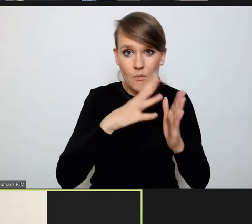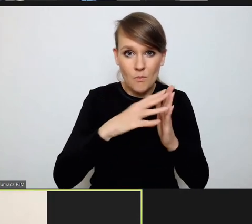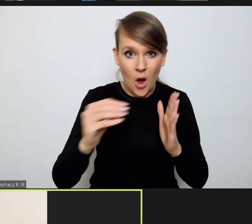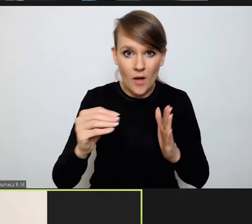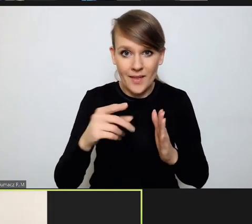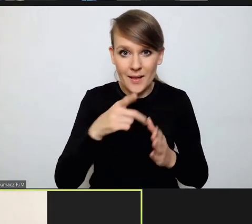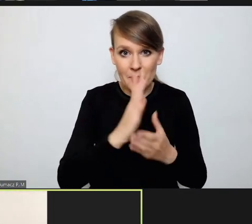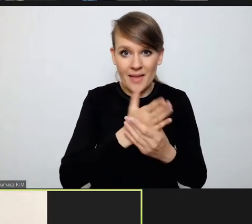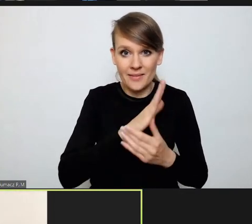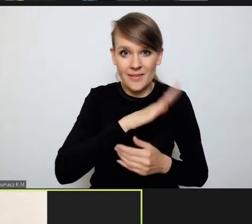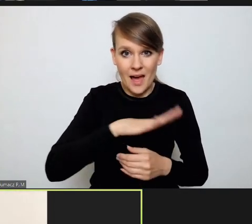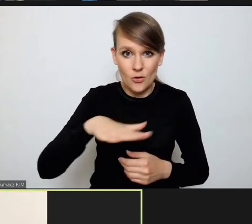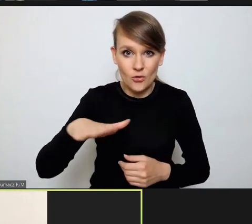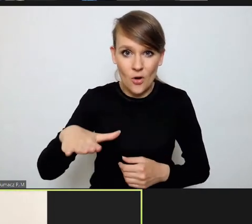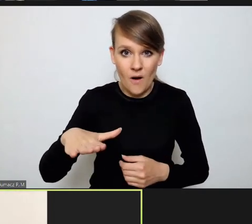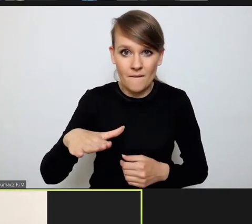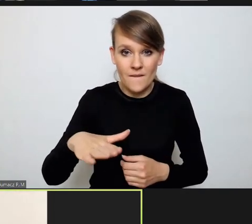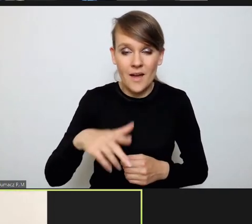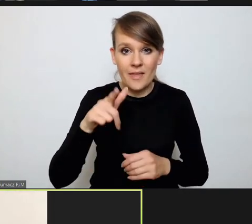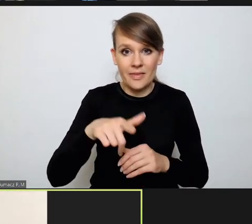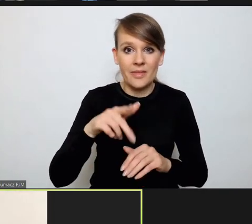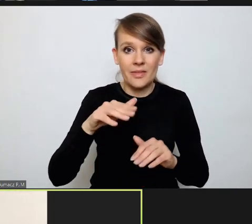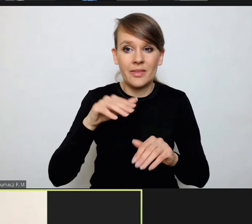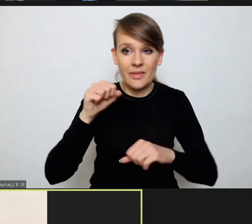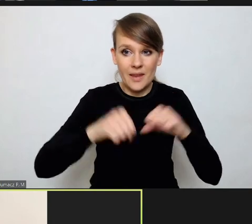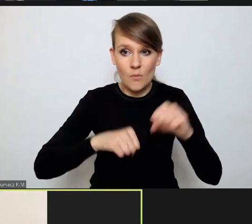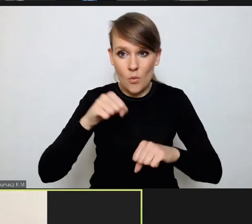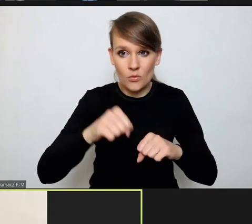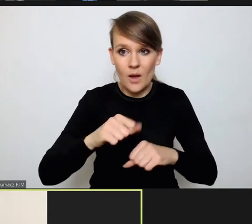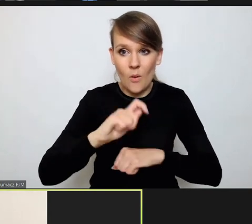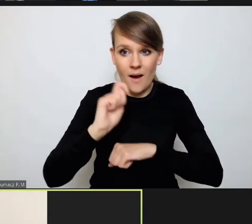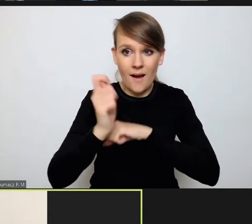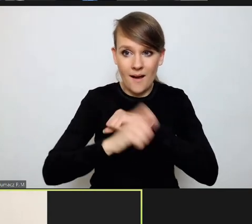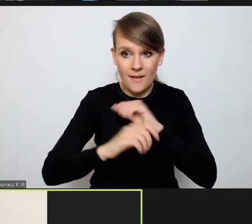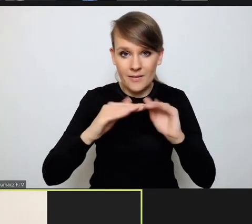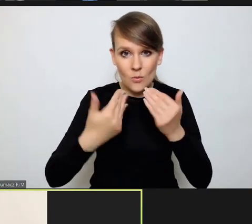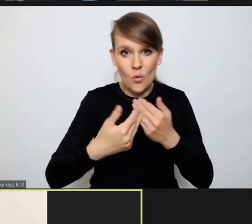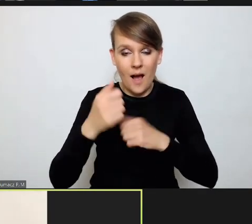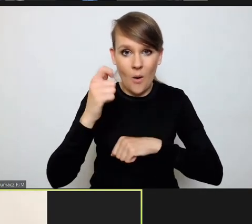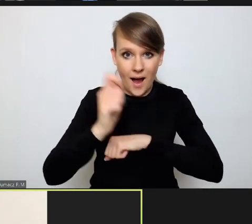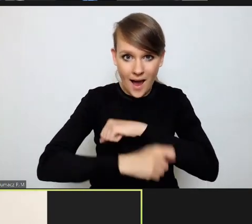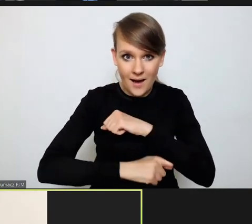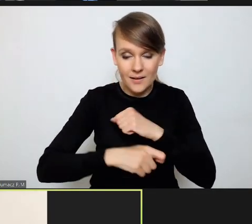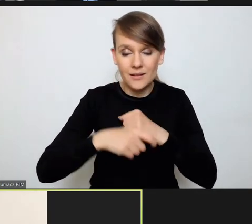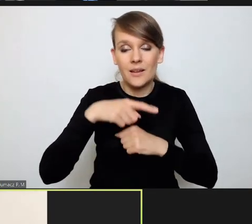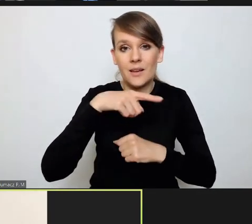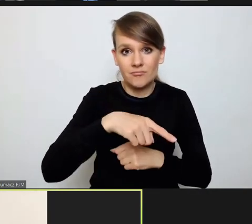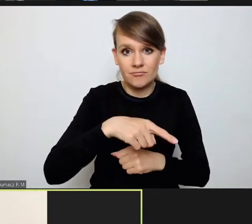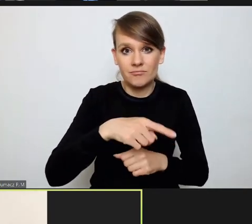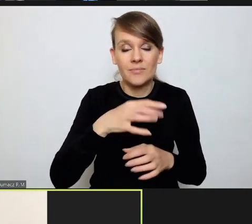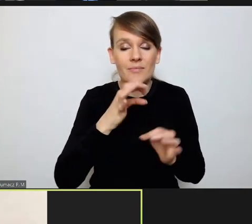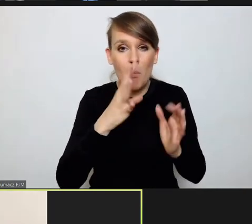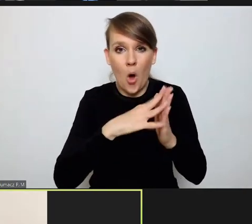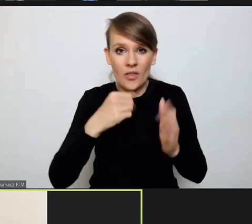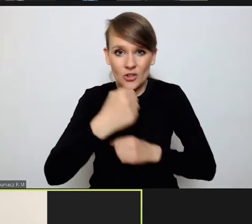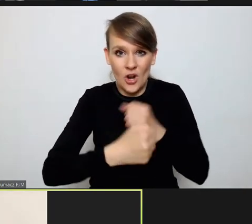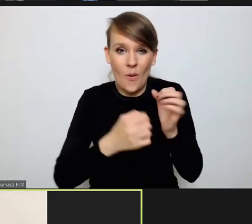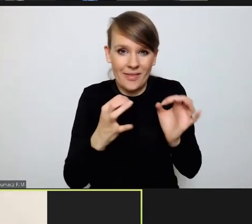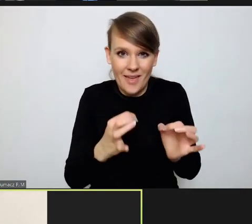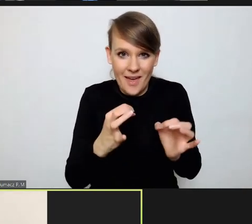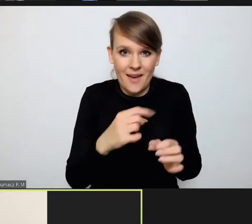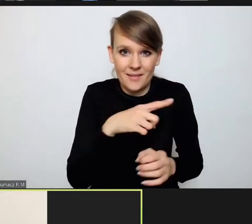międzynarodowego Trybunału Karnego, z którym mamy do czynienia dzisiaj, mam na myśli